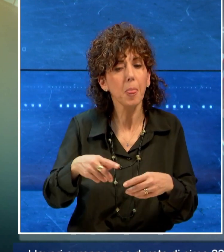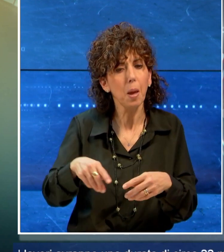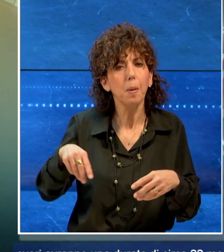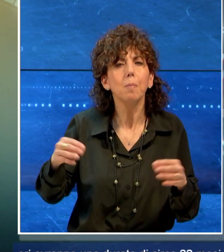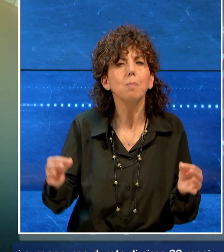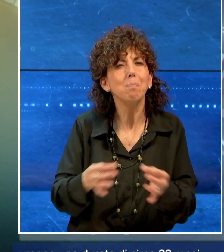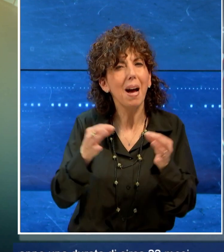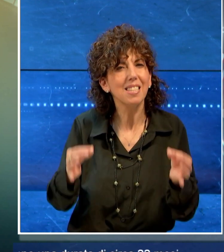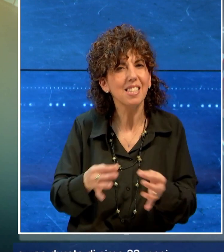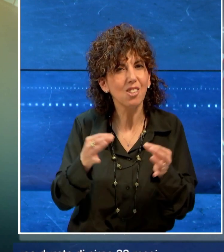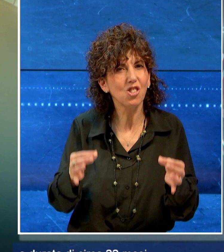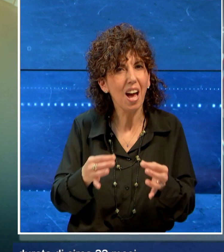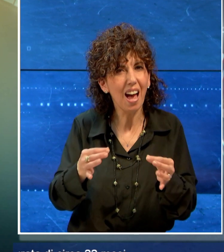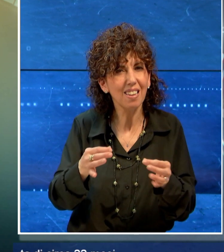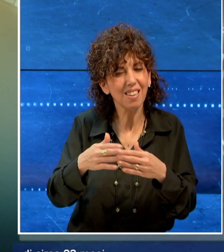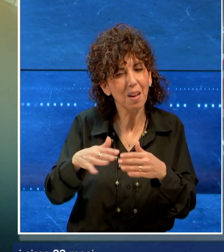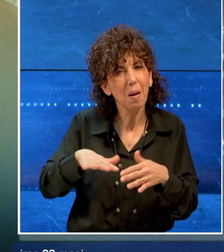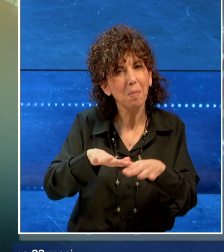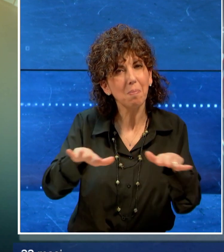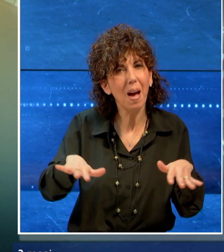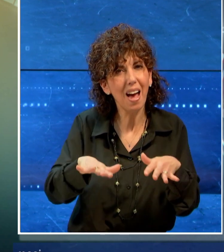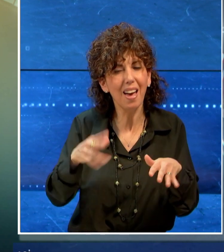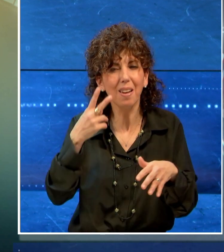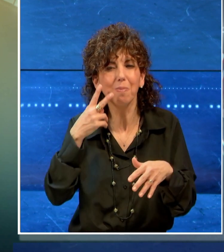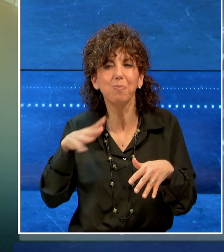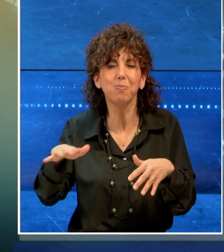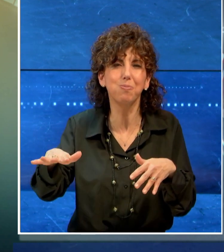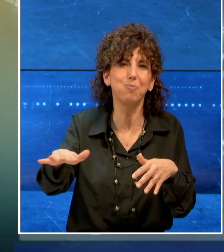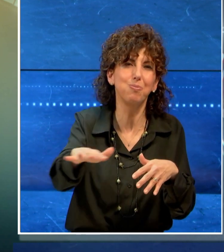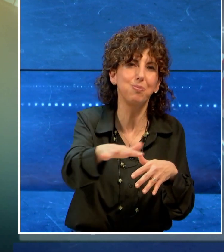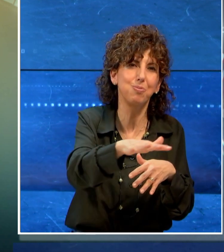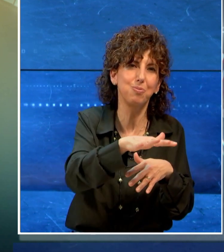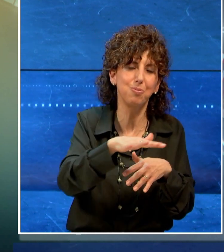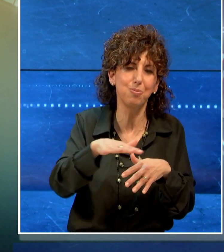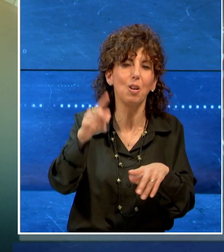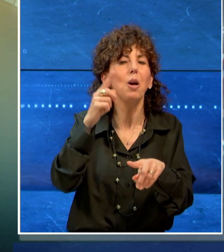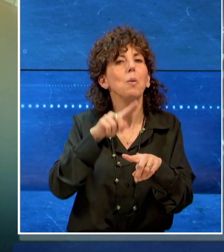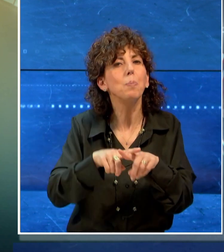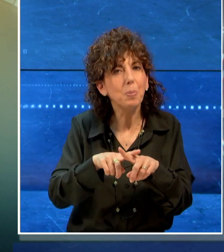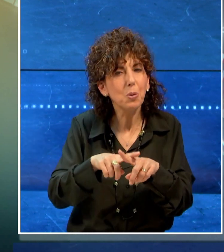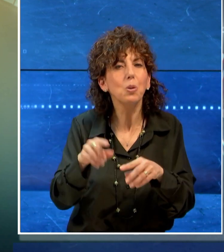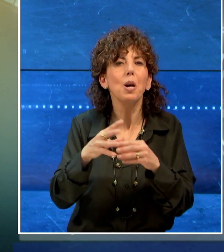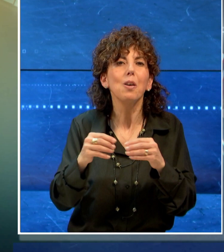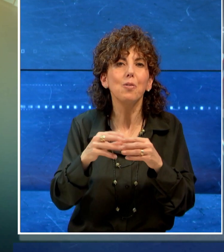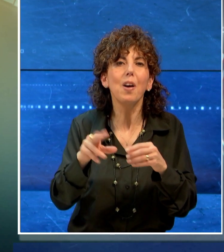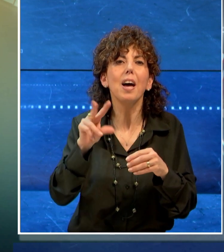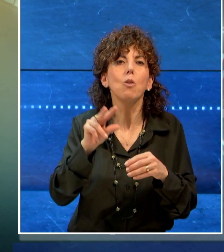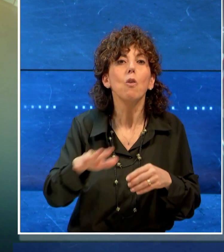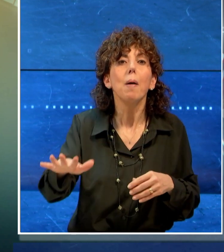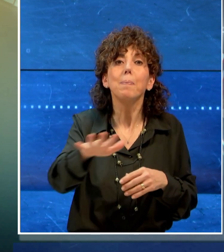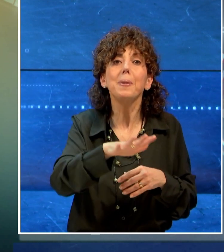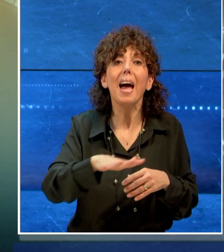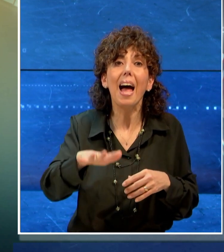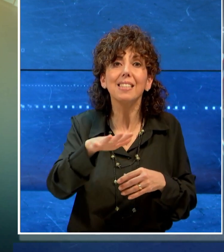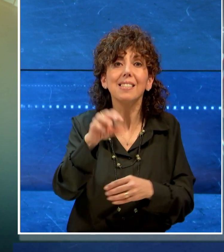passeggiata a mare panoramica la realizzazione di una nuova piazza